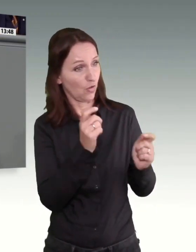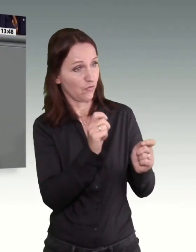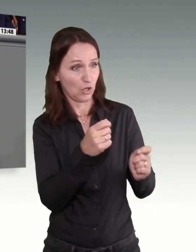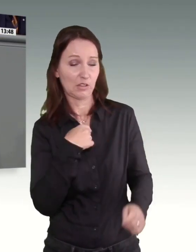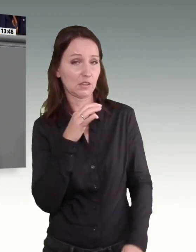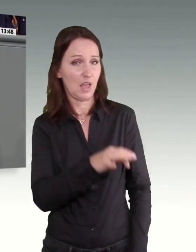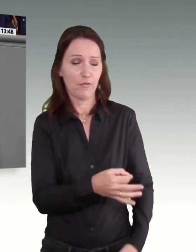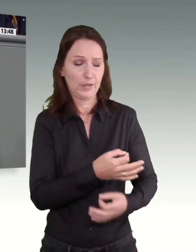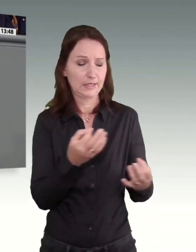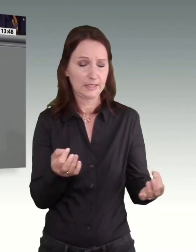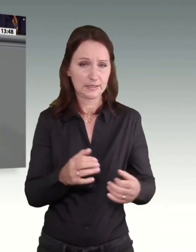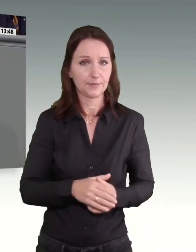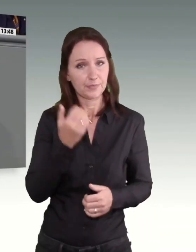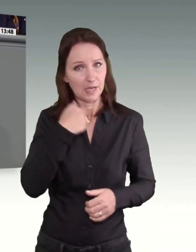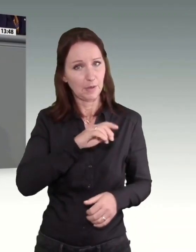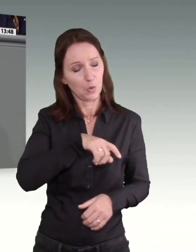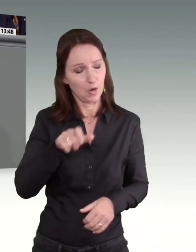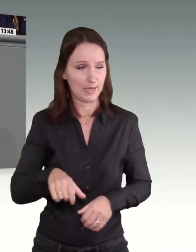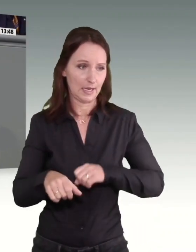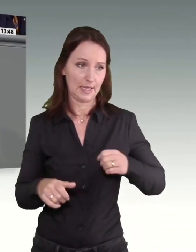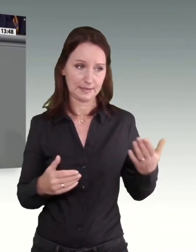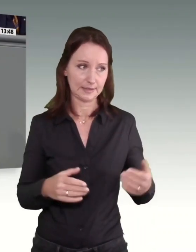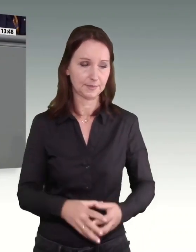nichts, liebe Kolleginnen und Kollegen der Linken.